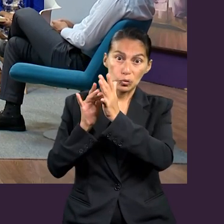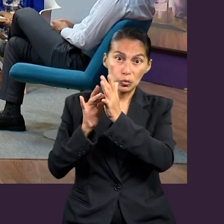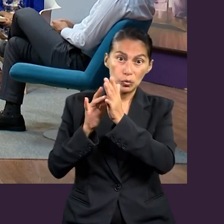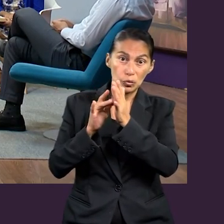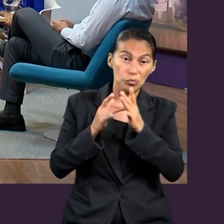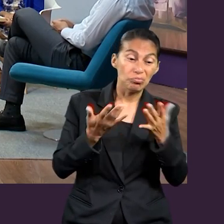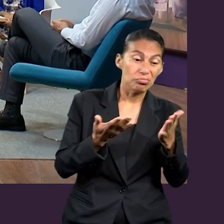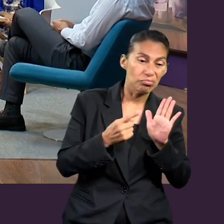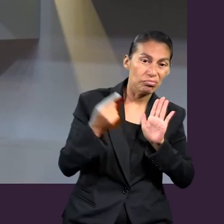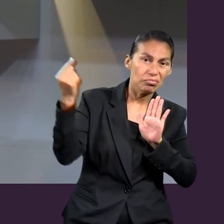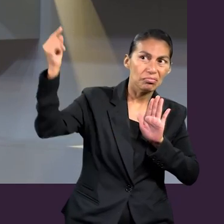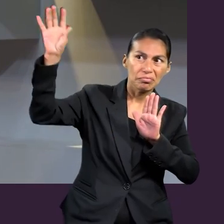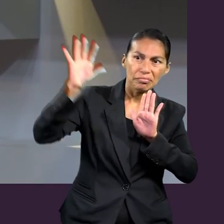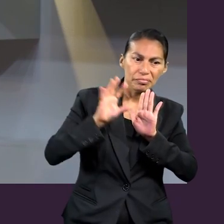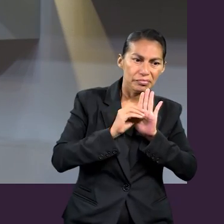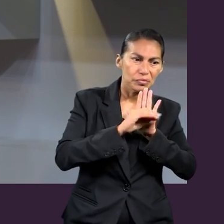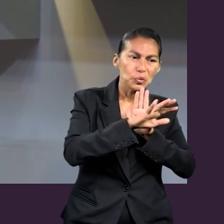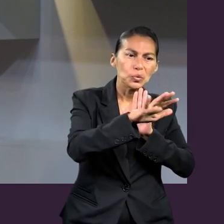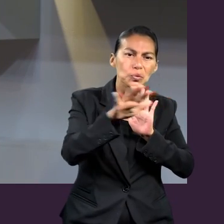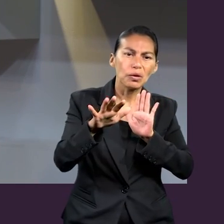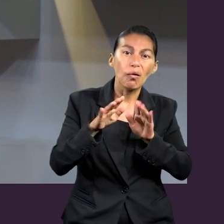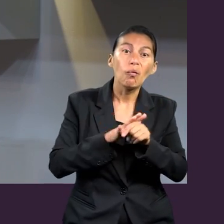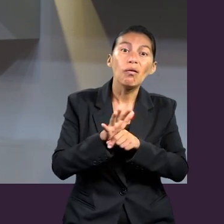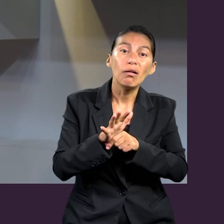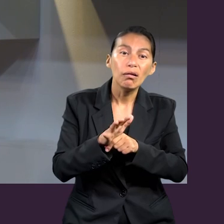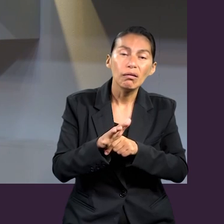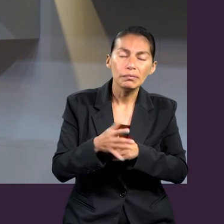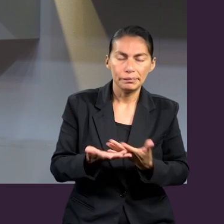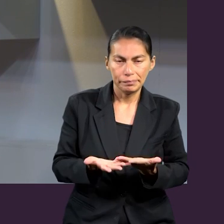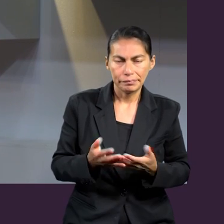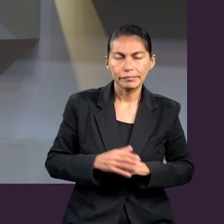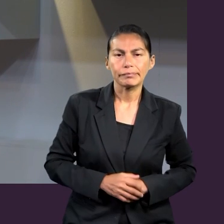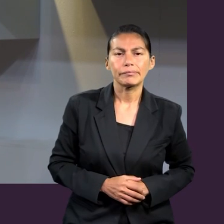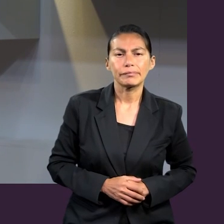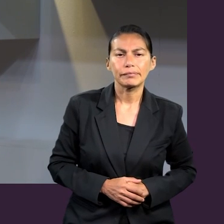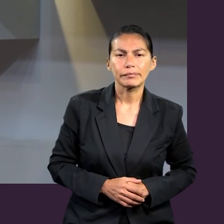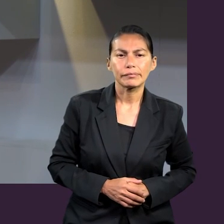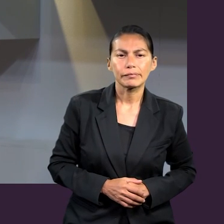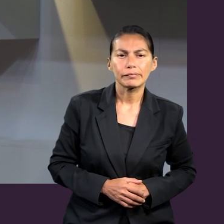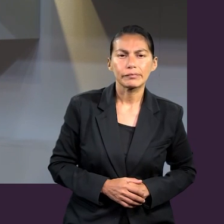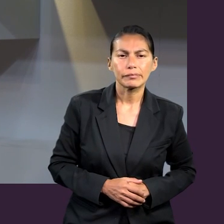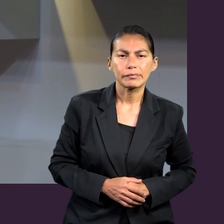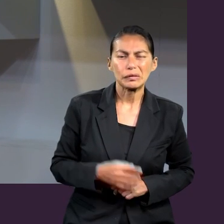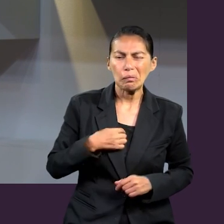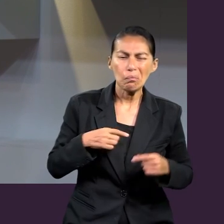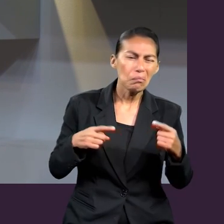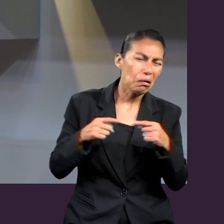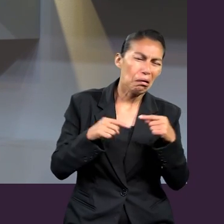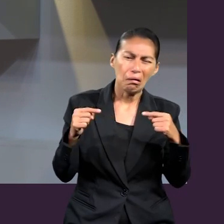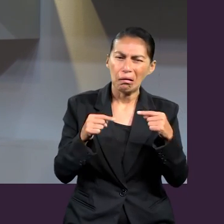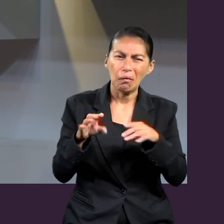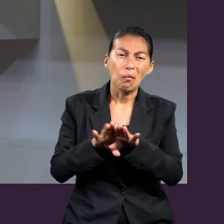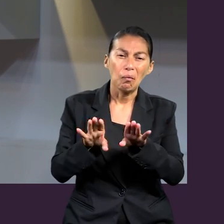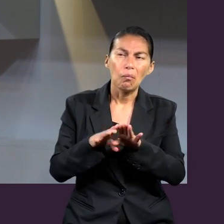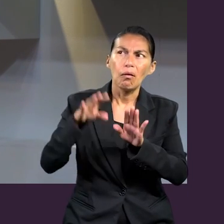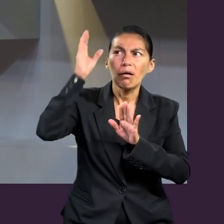Es un llamado, una invitación para todos, ¿no? Cómo nosotros nos conducimos. En la lección número cuatro, el cuerpo